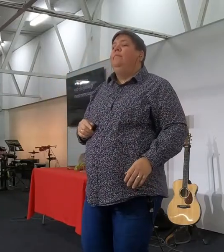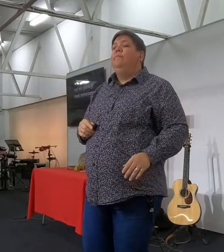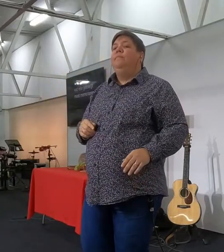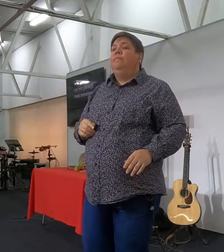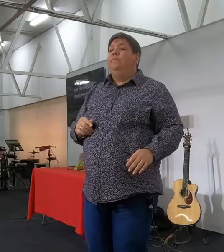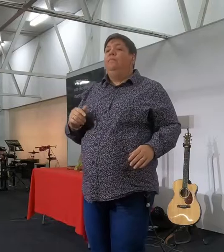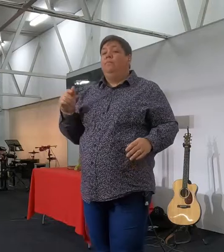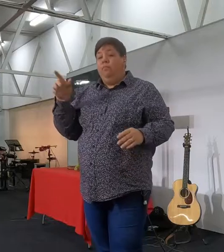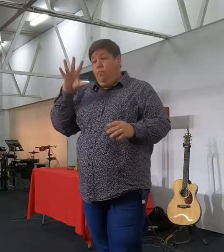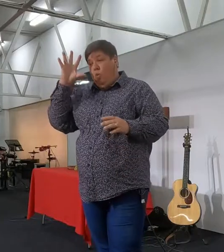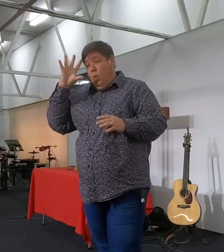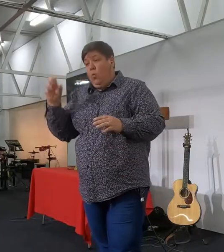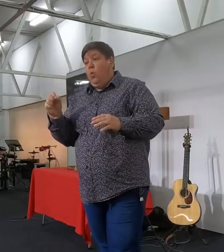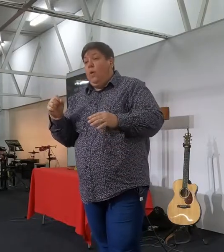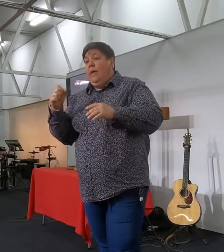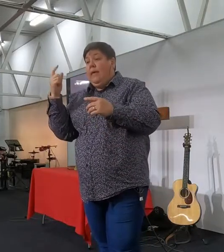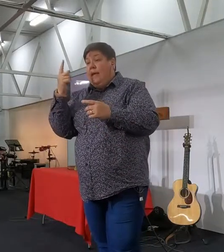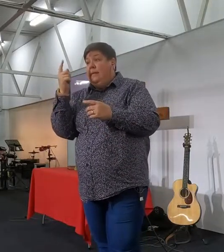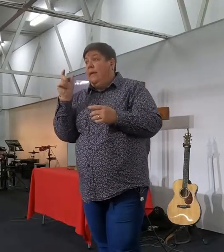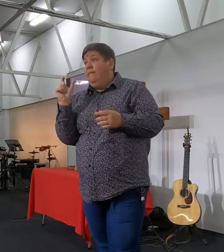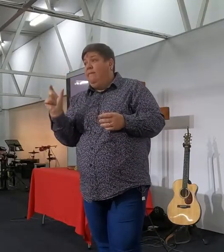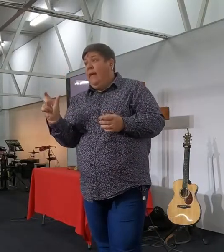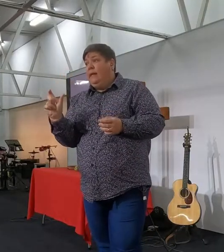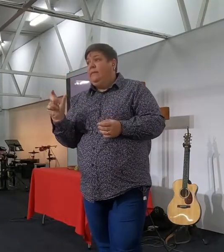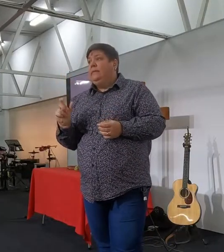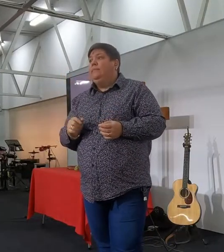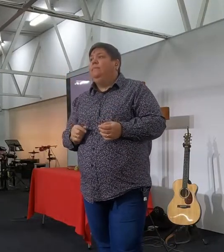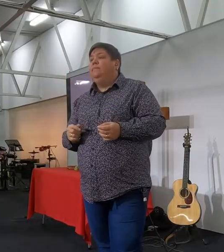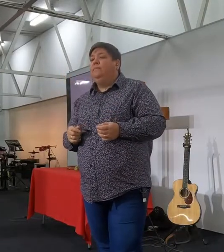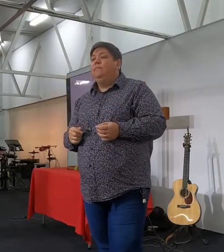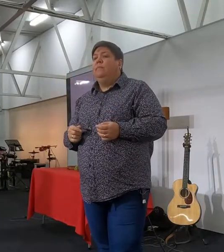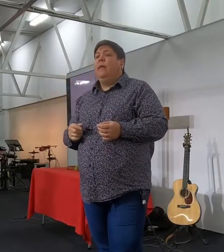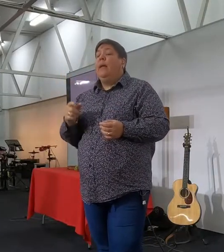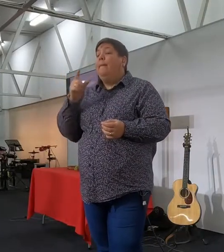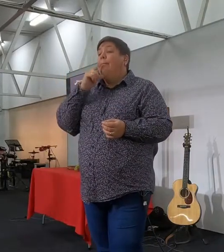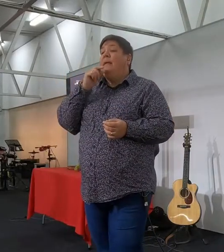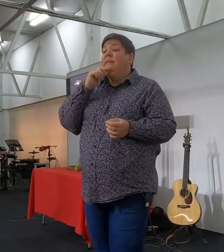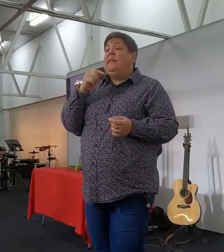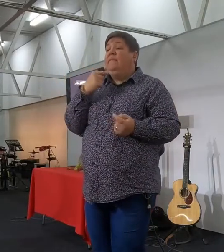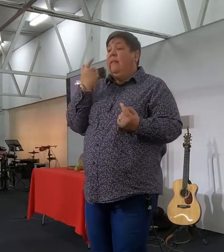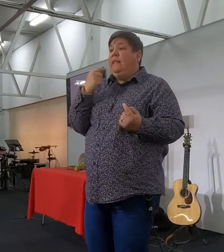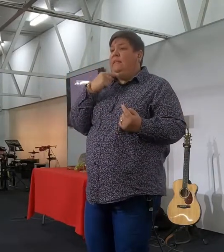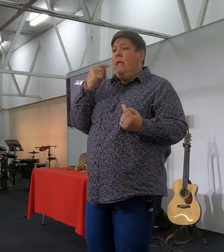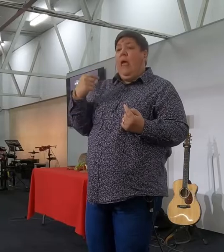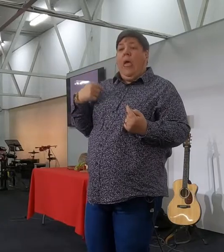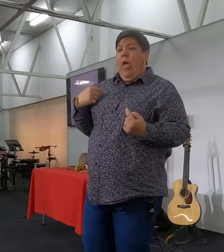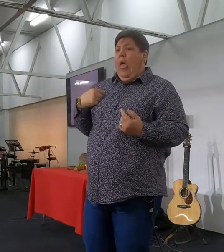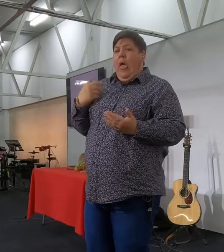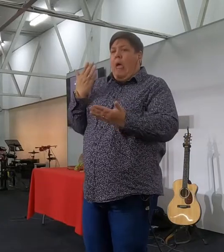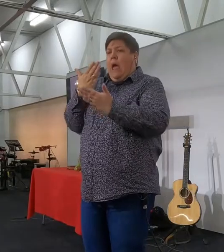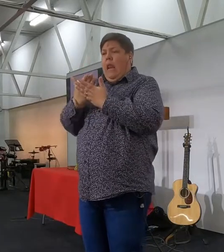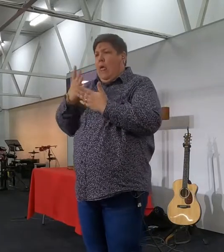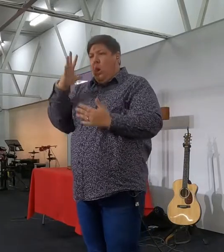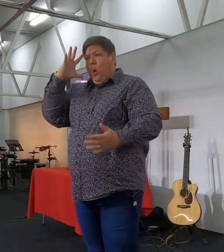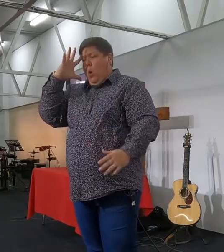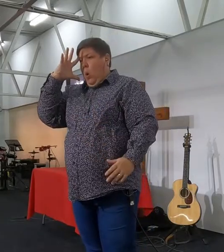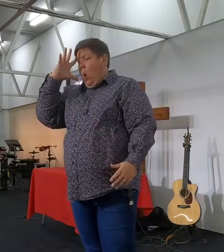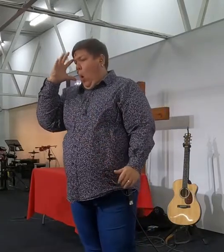memoriseer, en jylle sal sien, dit is die eerste verse wat jylle ook heet daar, nou vir die aans wat sê, Johan, sikkel om goed te memoriseer, wie van jylle is eerlijk genoeg om te sê,